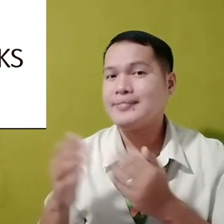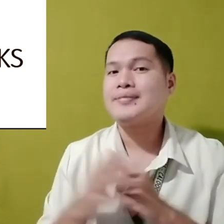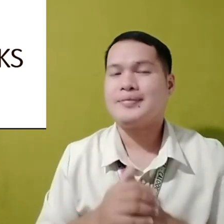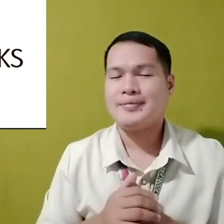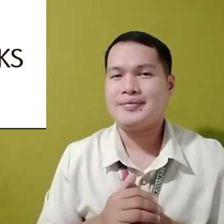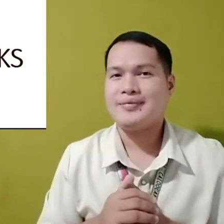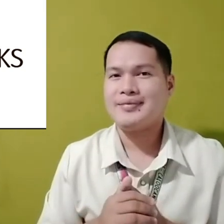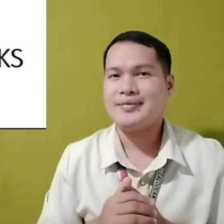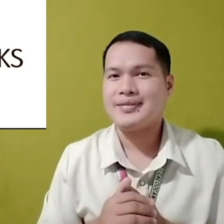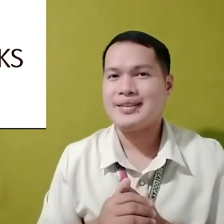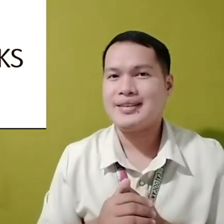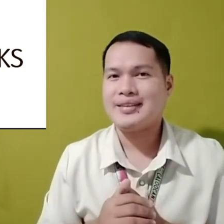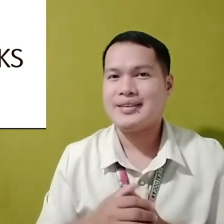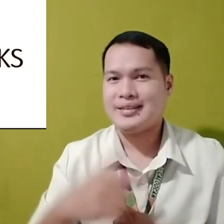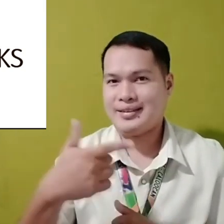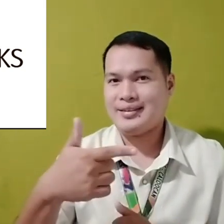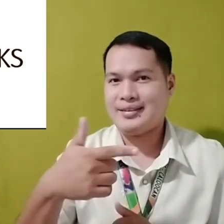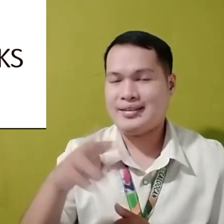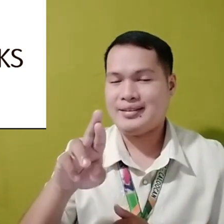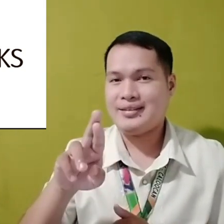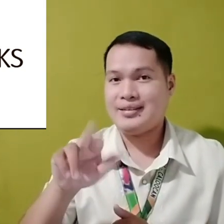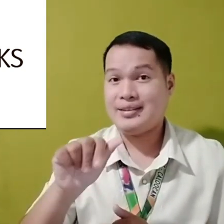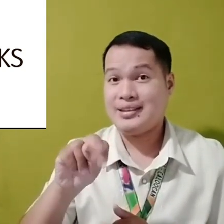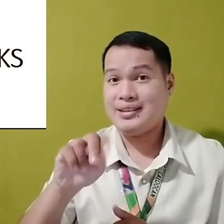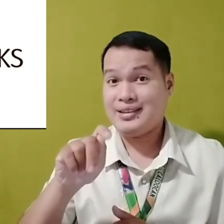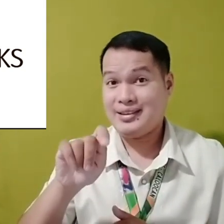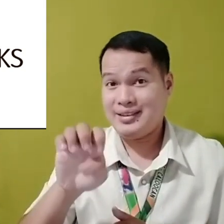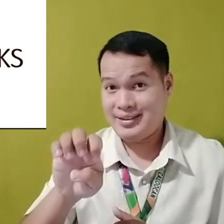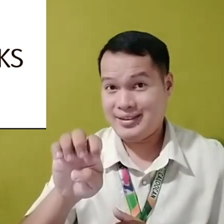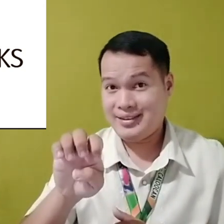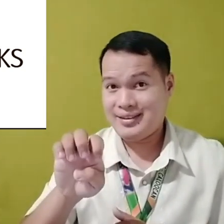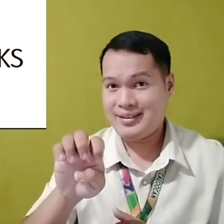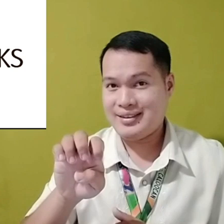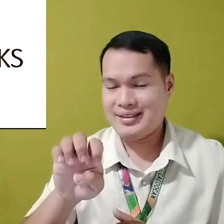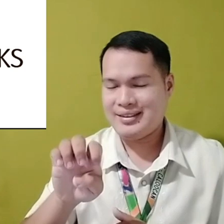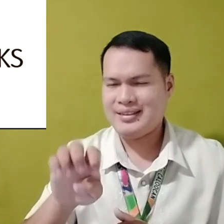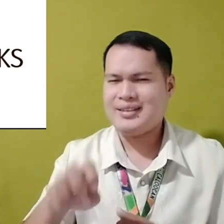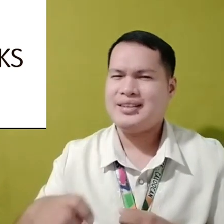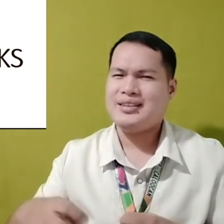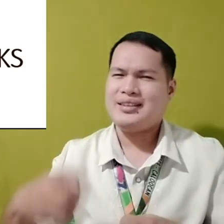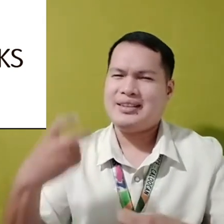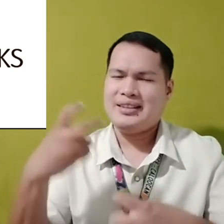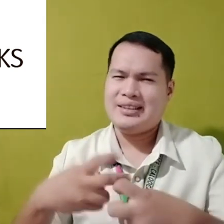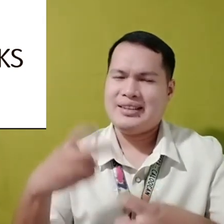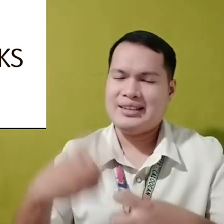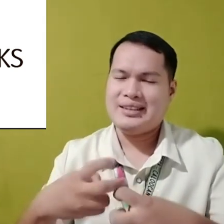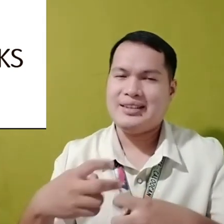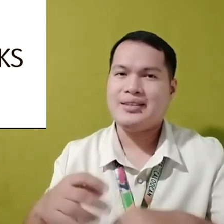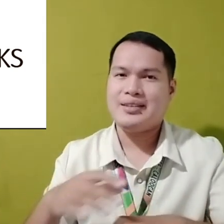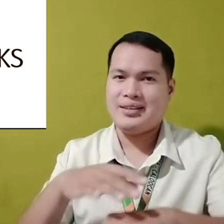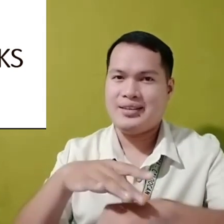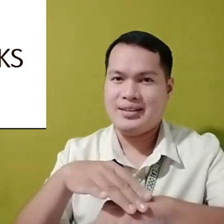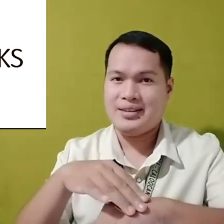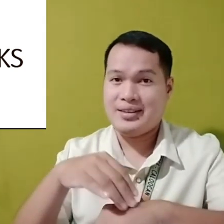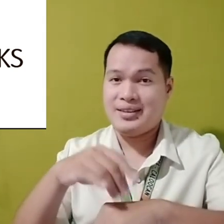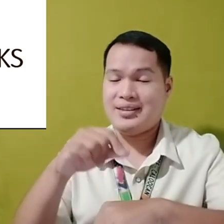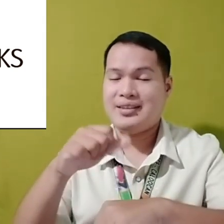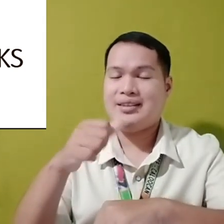Next is Granitic Rocks From the word Granite Napakatigas din ito